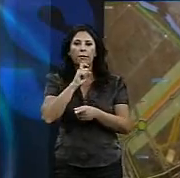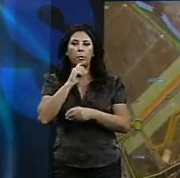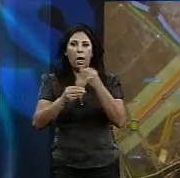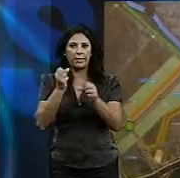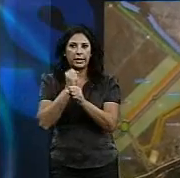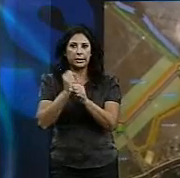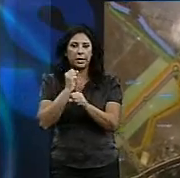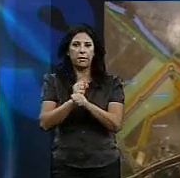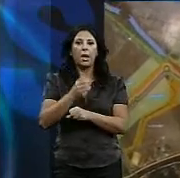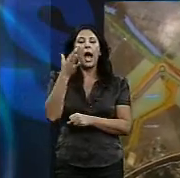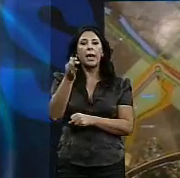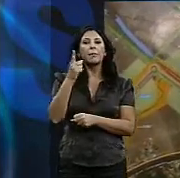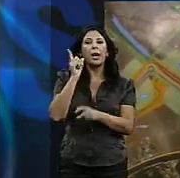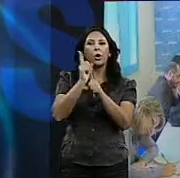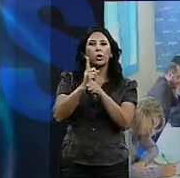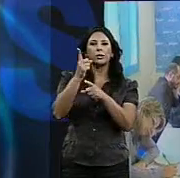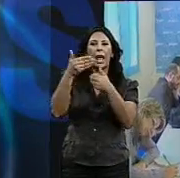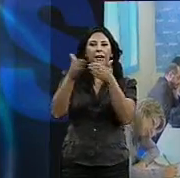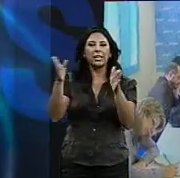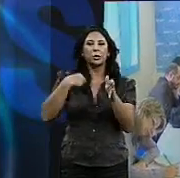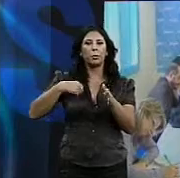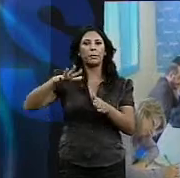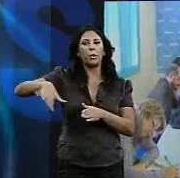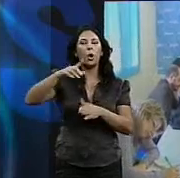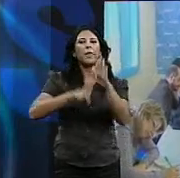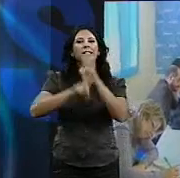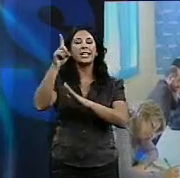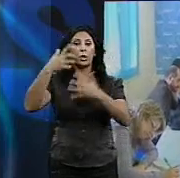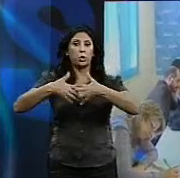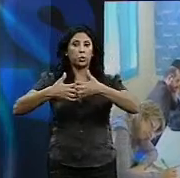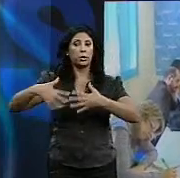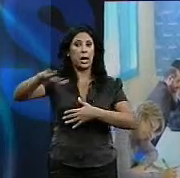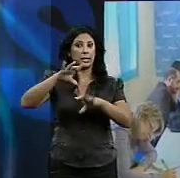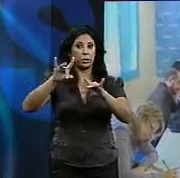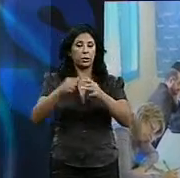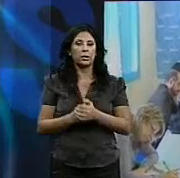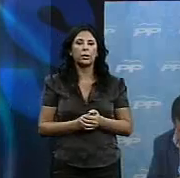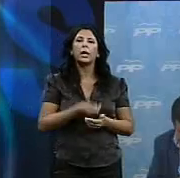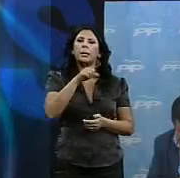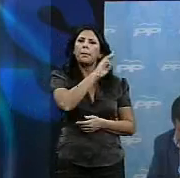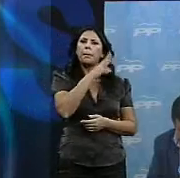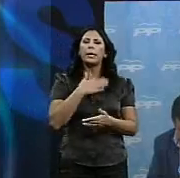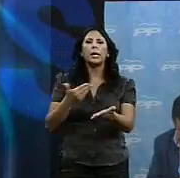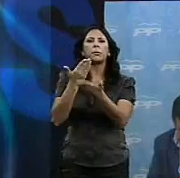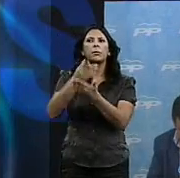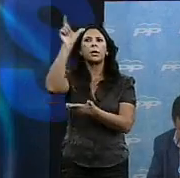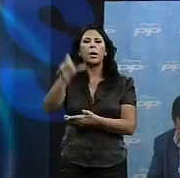desarrollo industrial de estos terrenos. En otro orden de cosas, anuncia el PP que solicitará la comparecencia de la Consejera de Agricultura y Pesca.